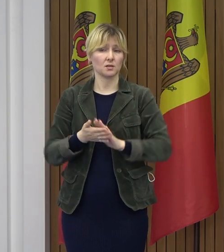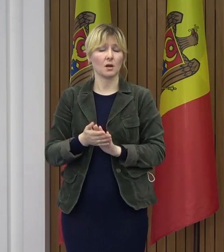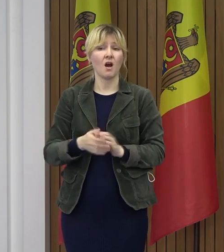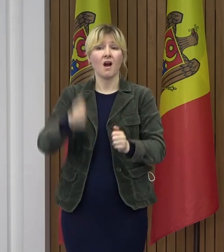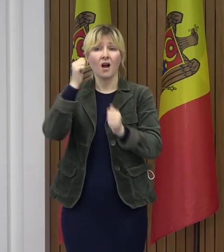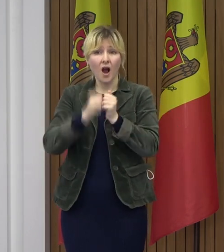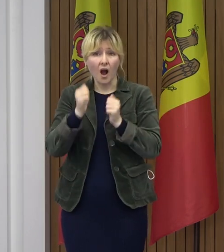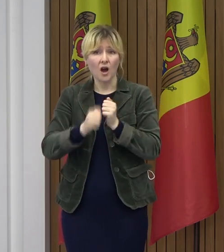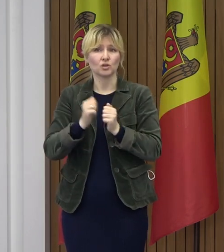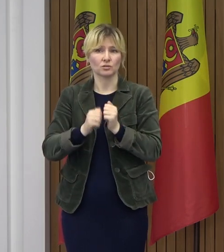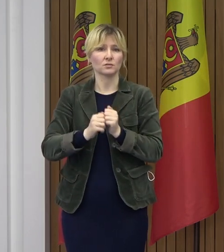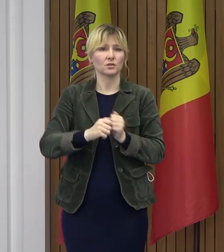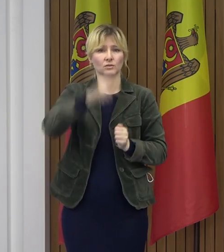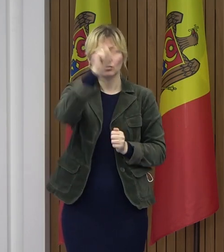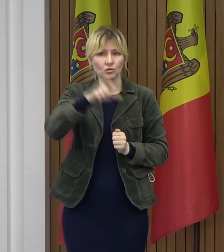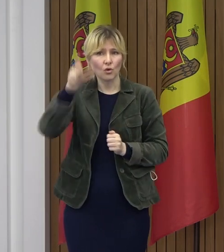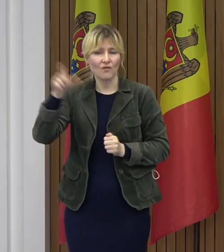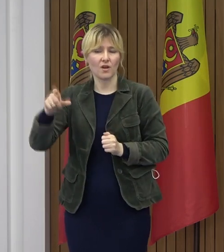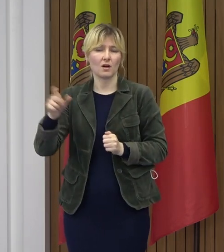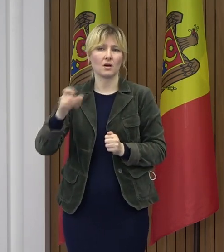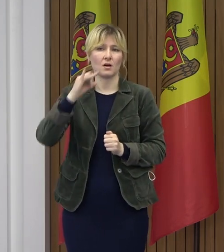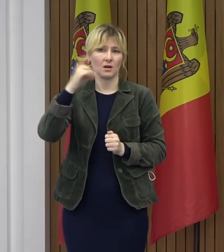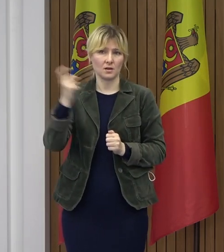fiecare dintre ramurile puterii din Republica Moldova,